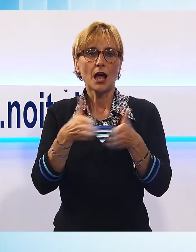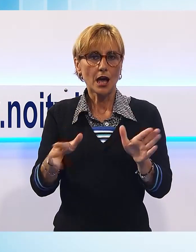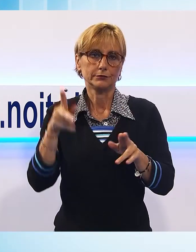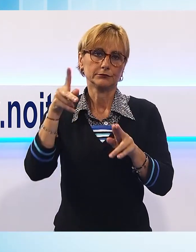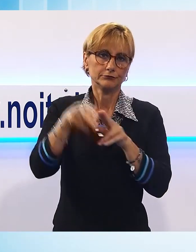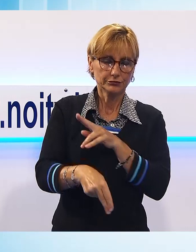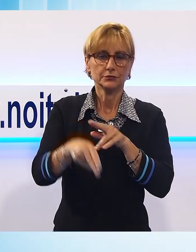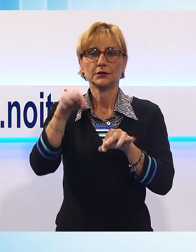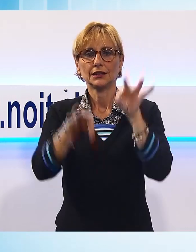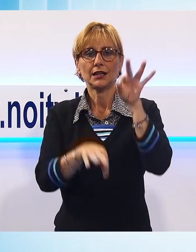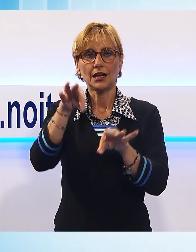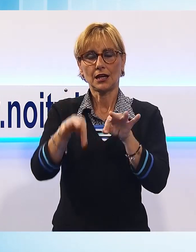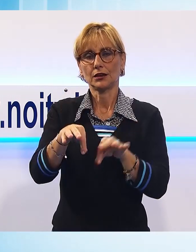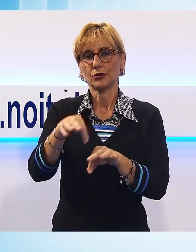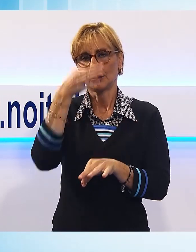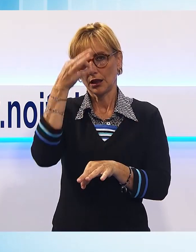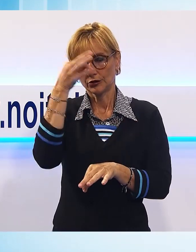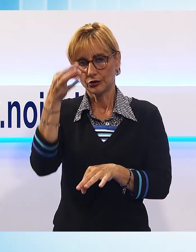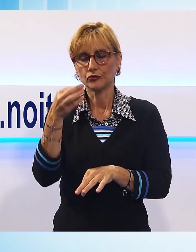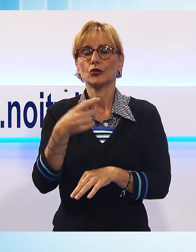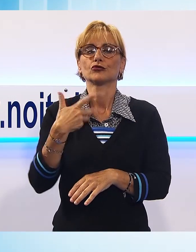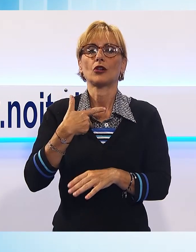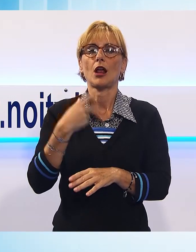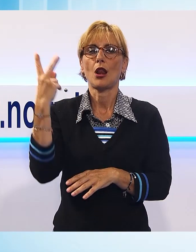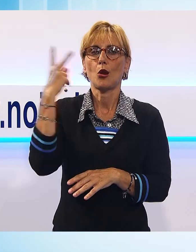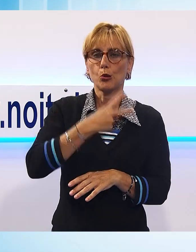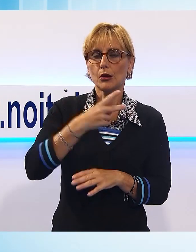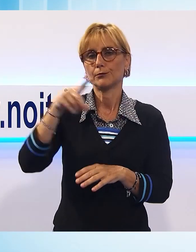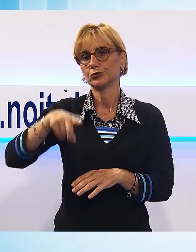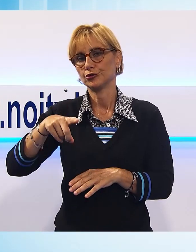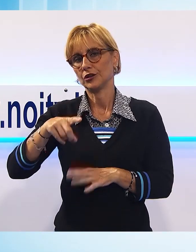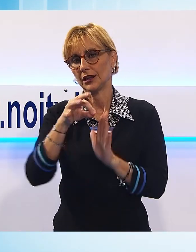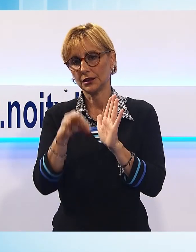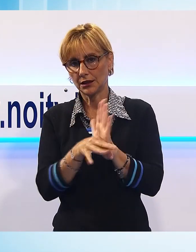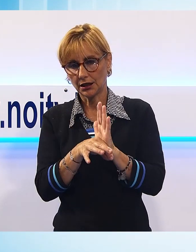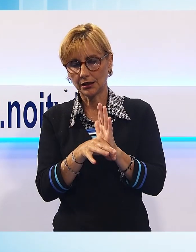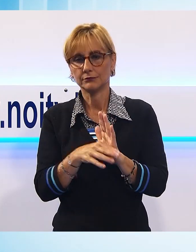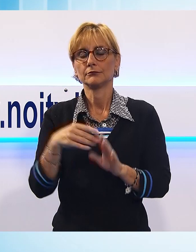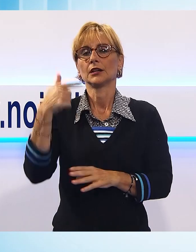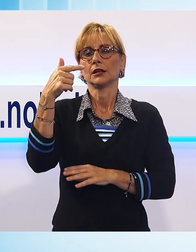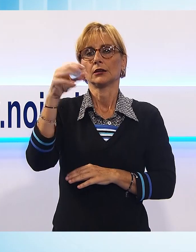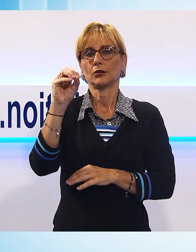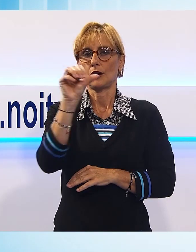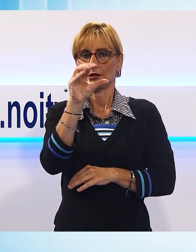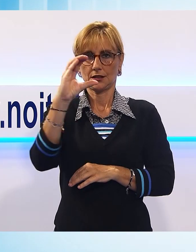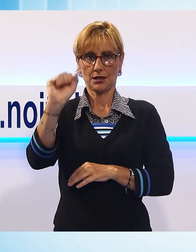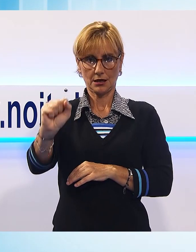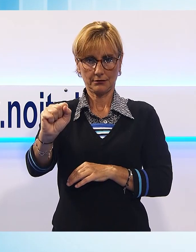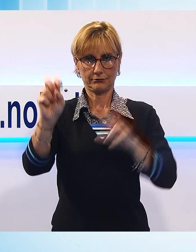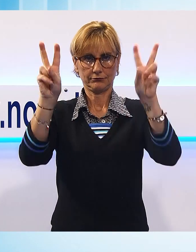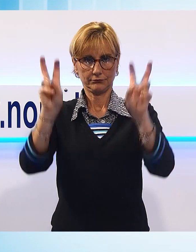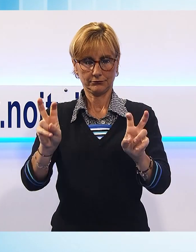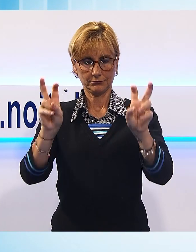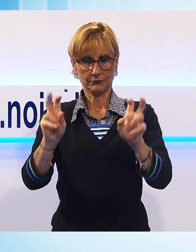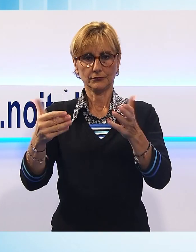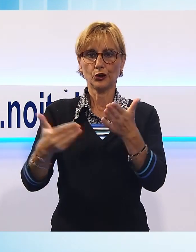sesta edizione del Luca Puccini Days con Tosca, titolo grandioso e monumentale del catalogo pucciniano. Il nuovo allestimento